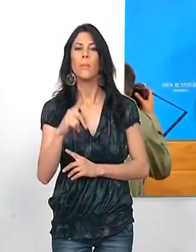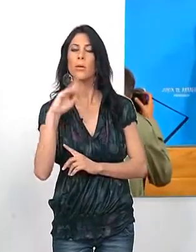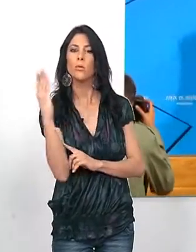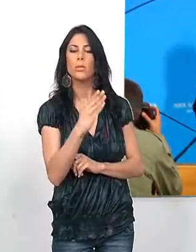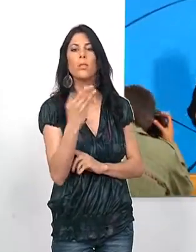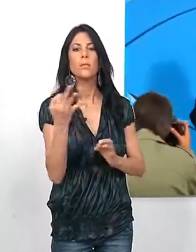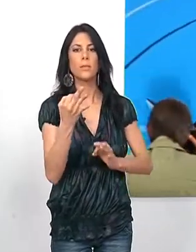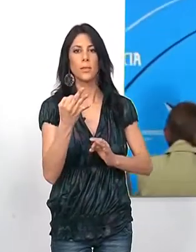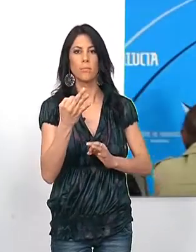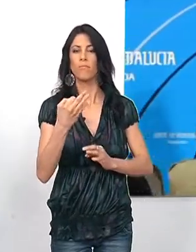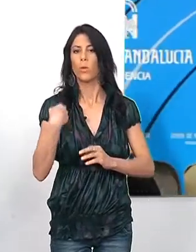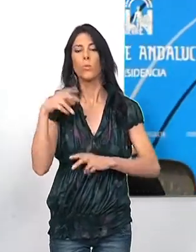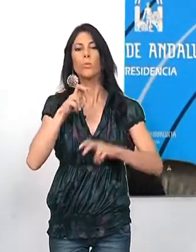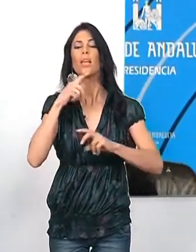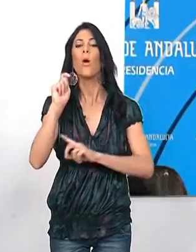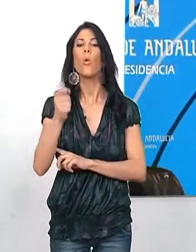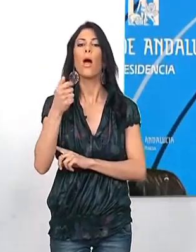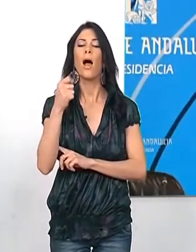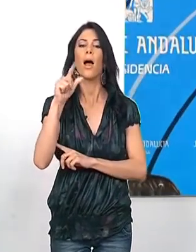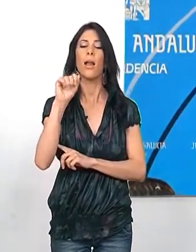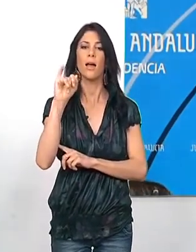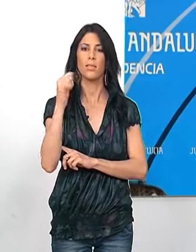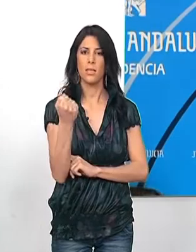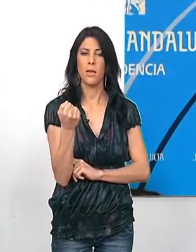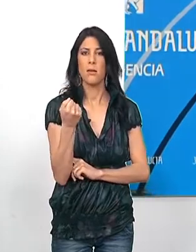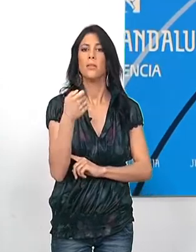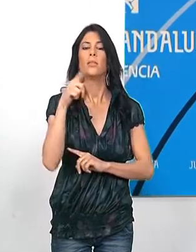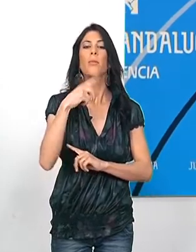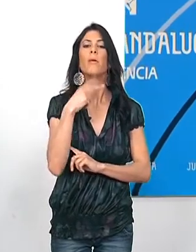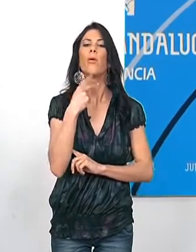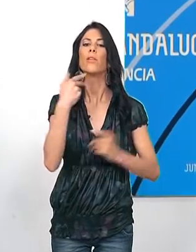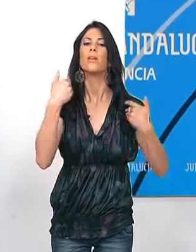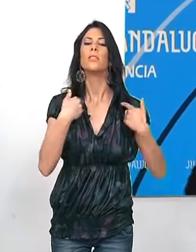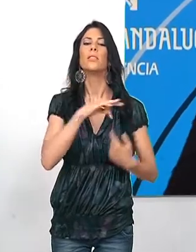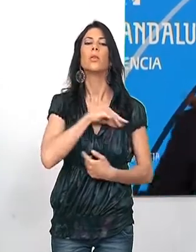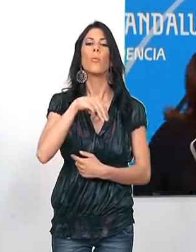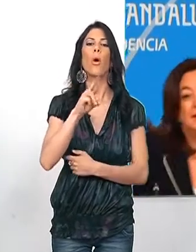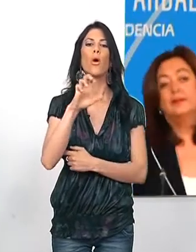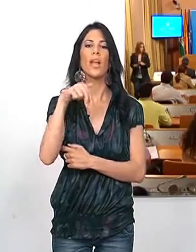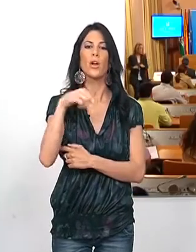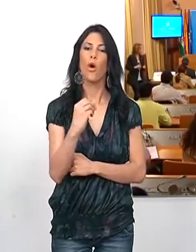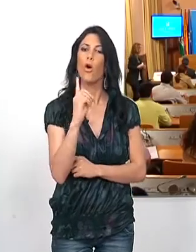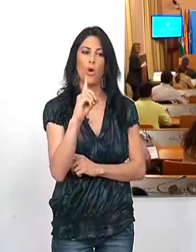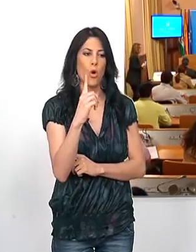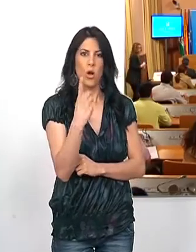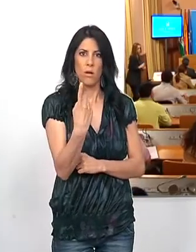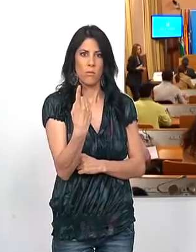parte acusadora, se ha puesto a la decisión de la juez Mercedes Alaya y, según su portavoz Marmoreno, no era necesaria su entrada en la